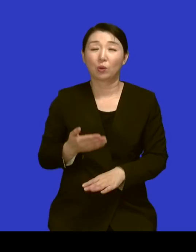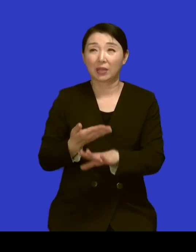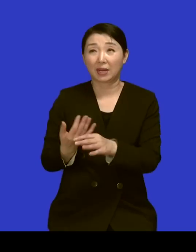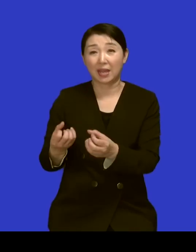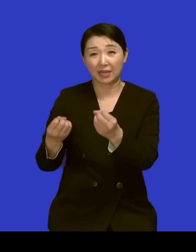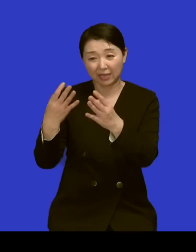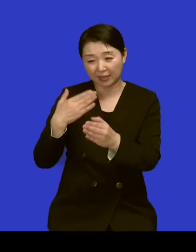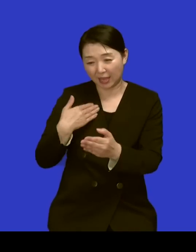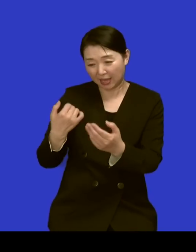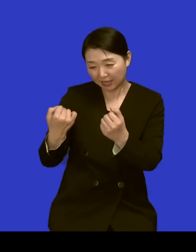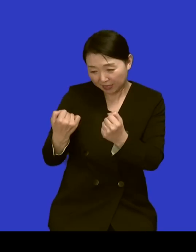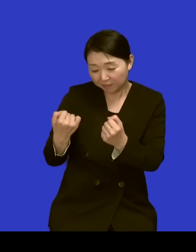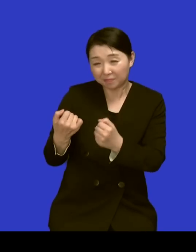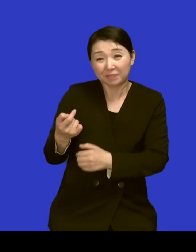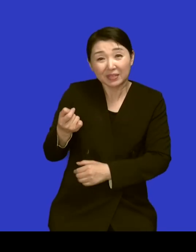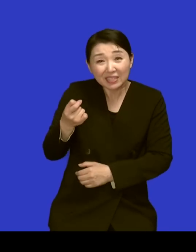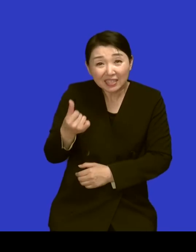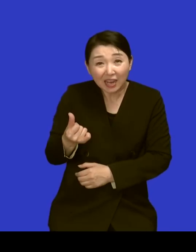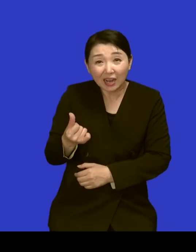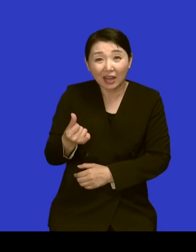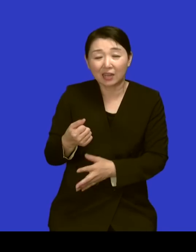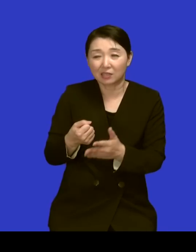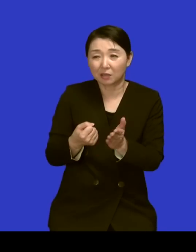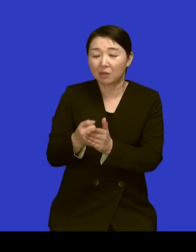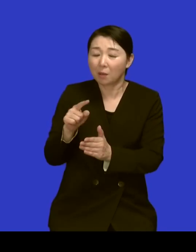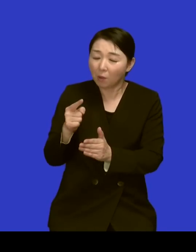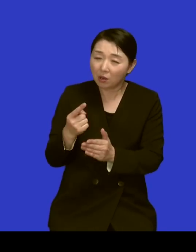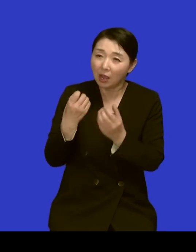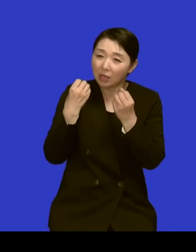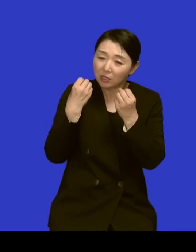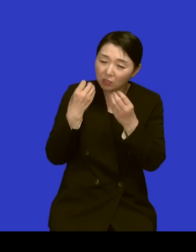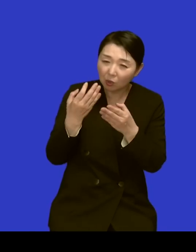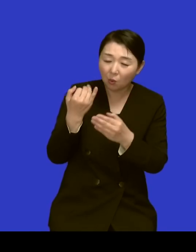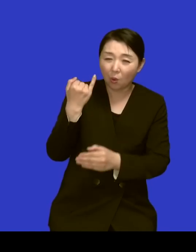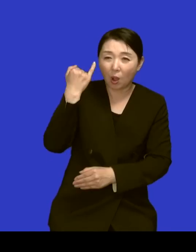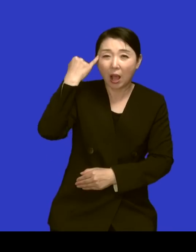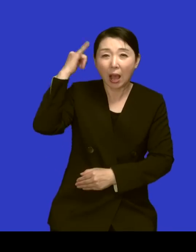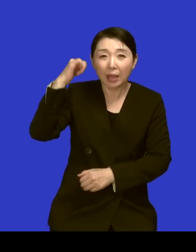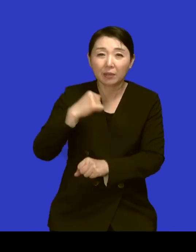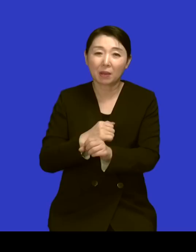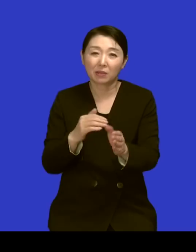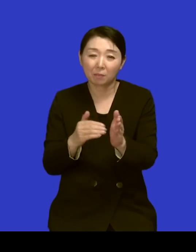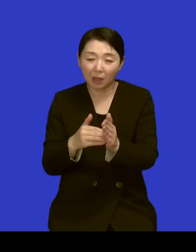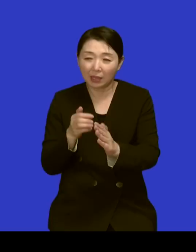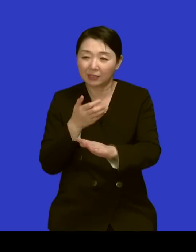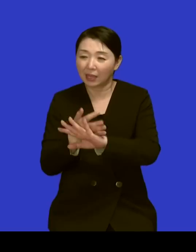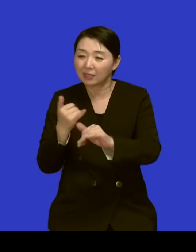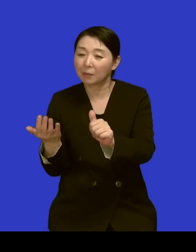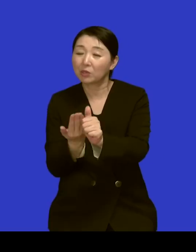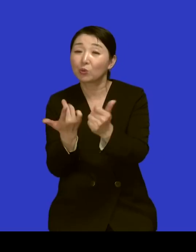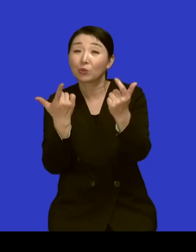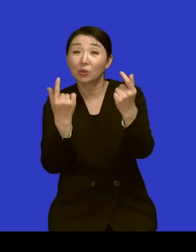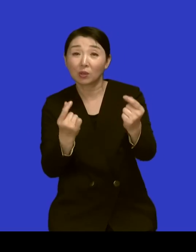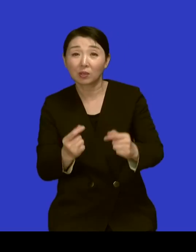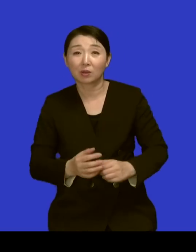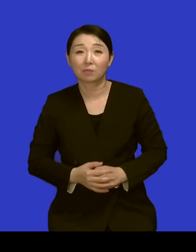뭔가를 그런 개발하면 다른 분들이 키우는 것처럼 이제 여기 남수단